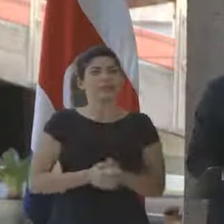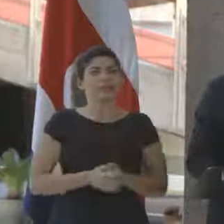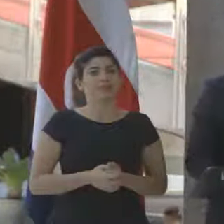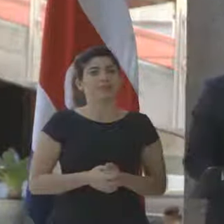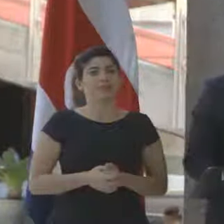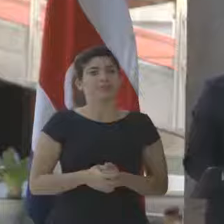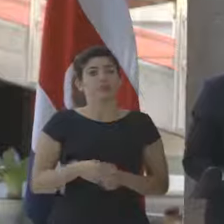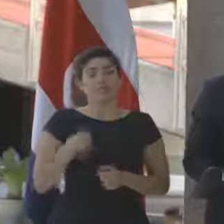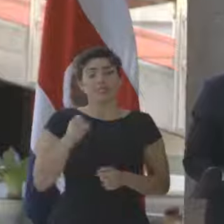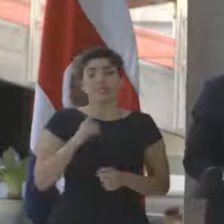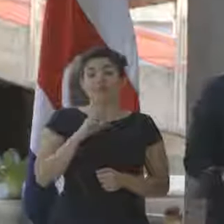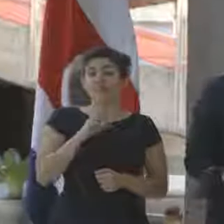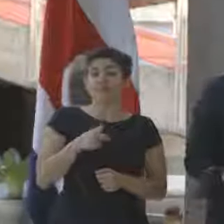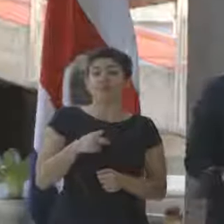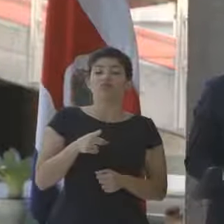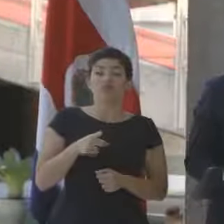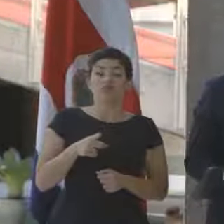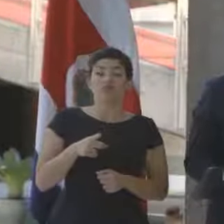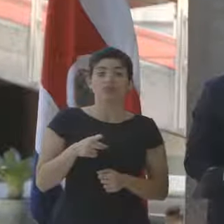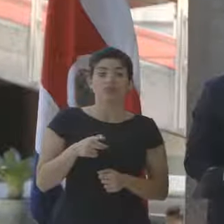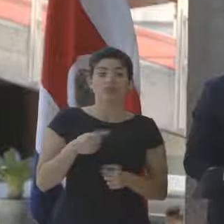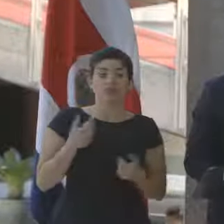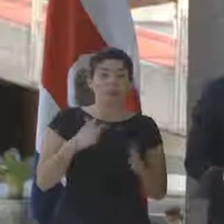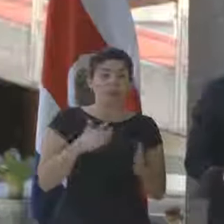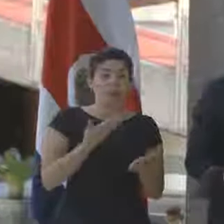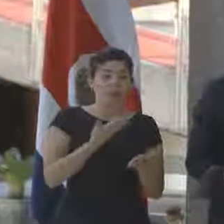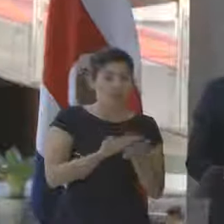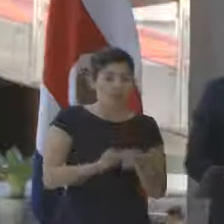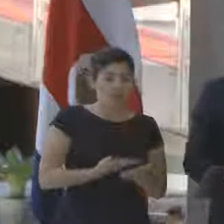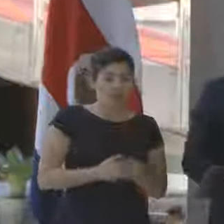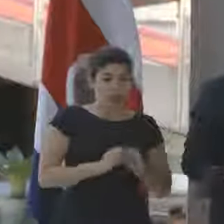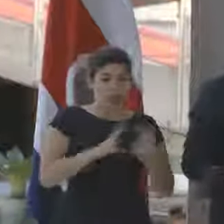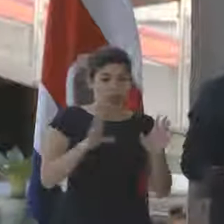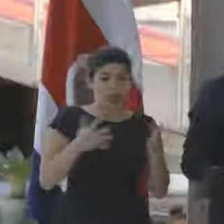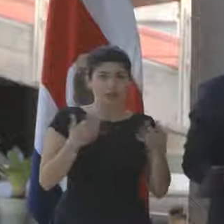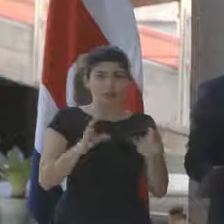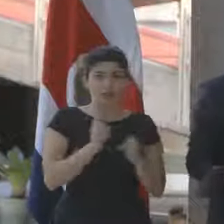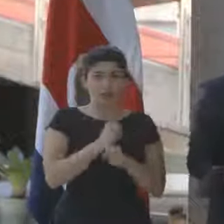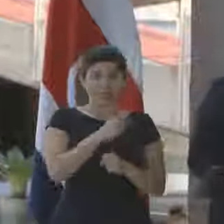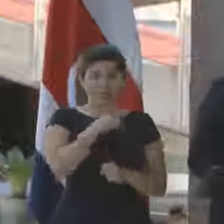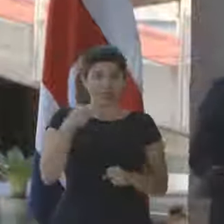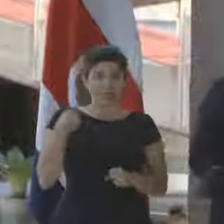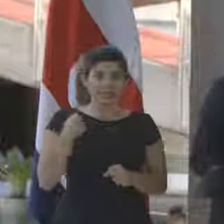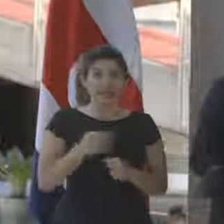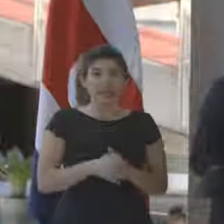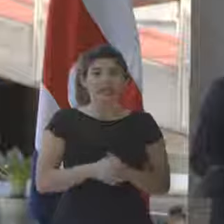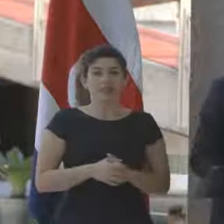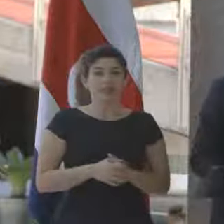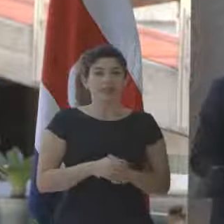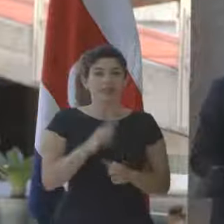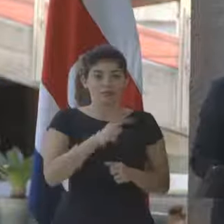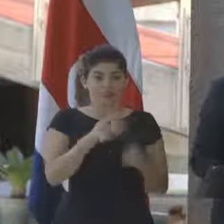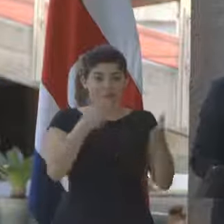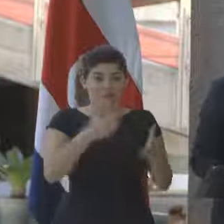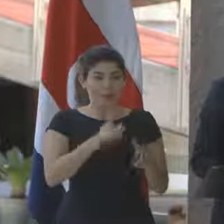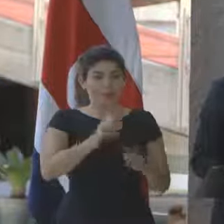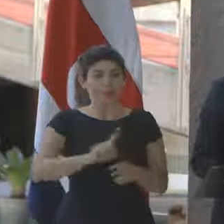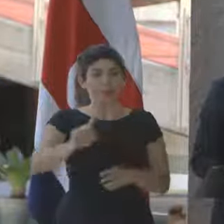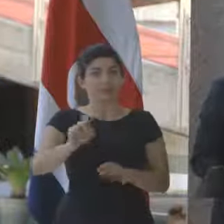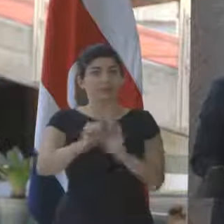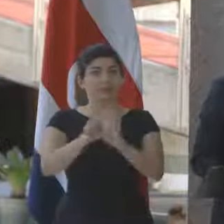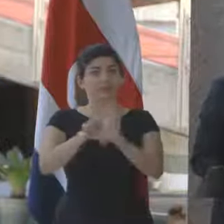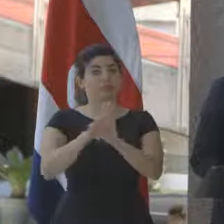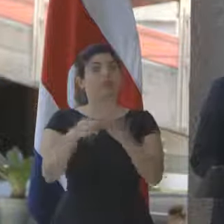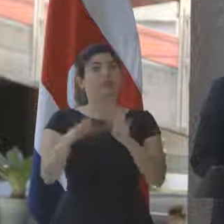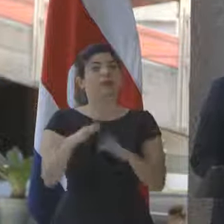Si bien es cierto, hemos planteado con claridad, y así lo ha hecho la ministra en su presencia en la asamblea legislativa,